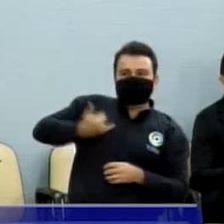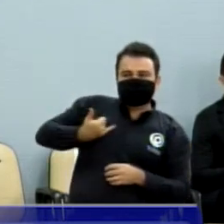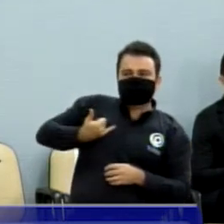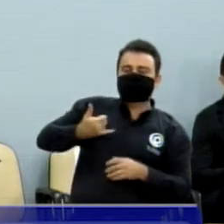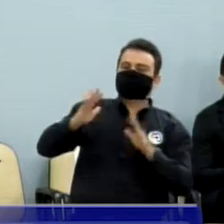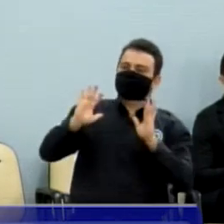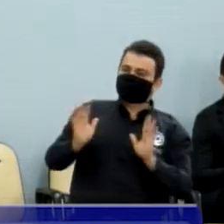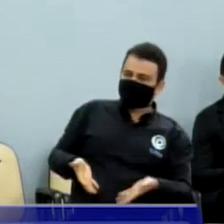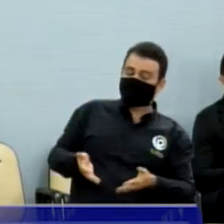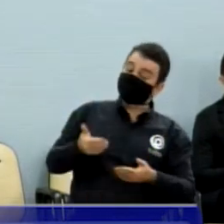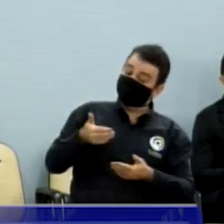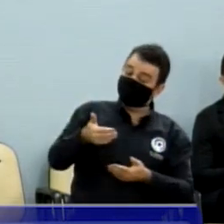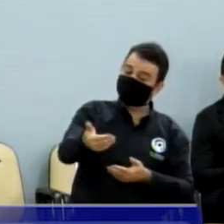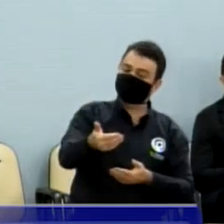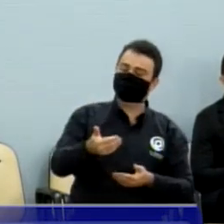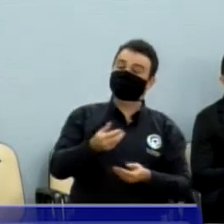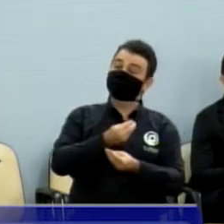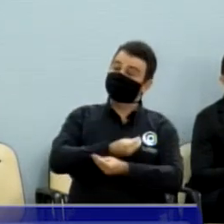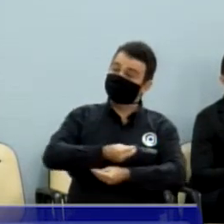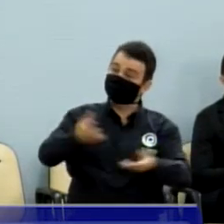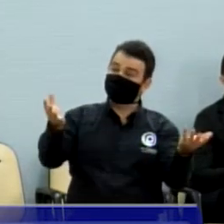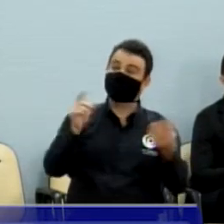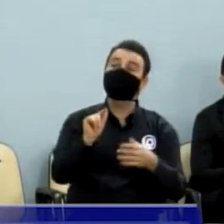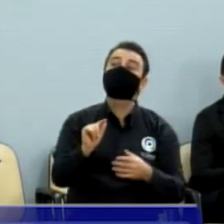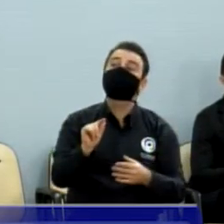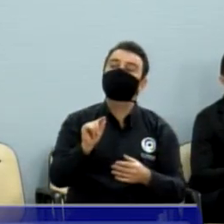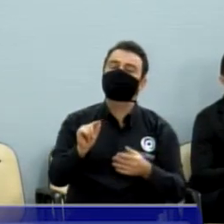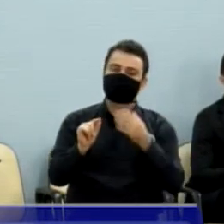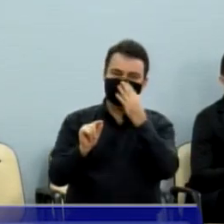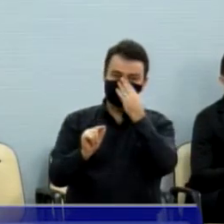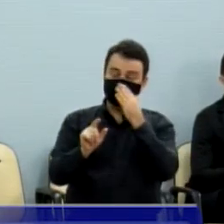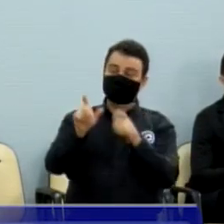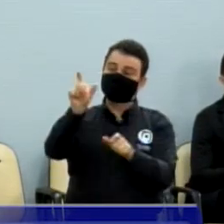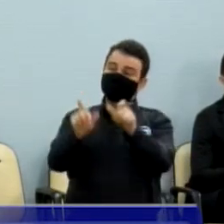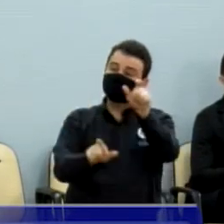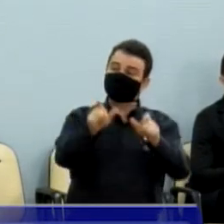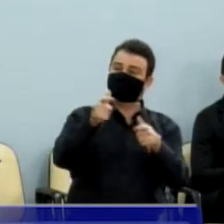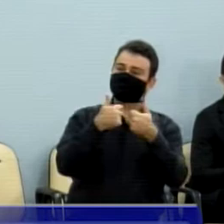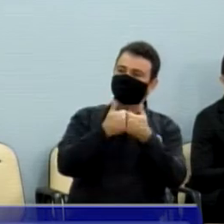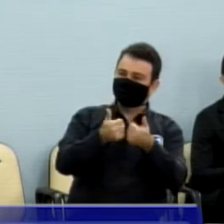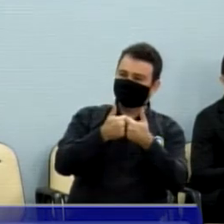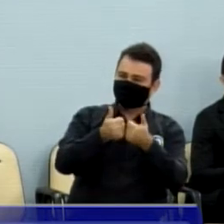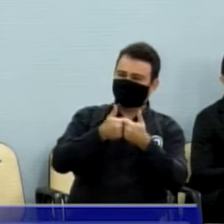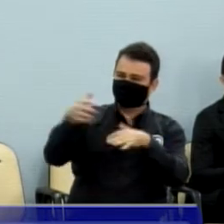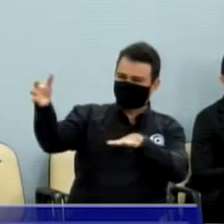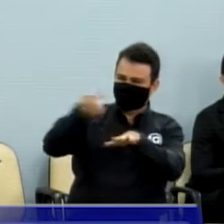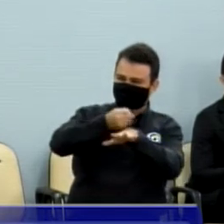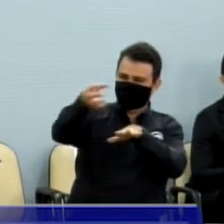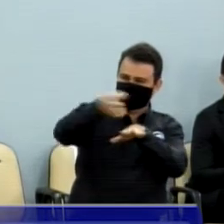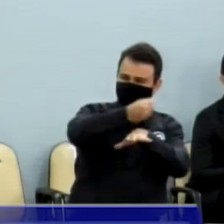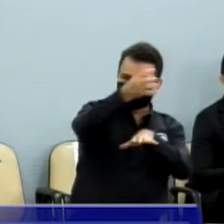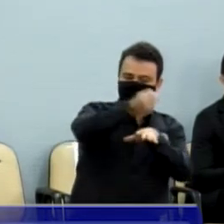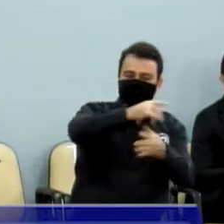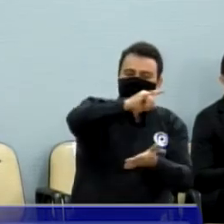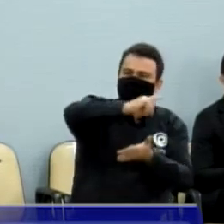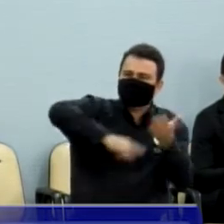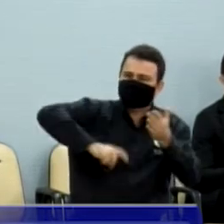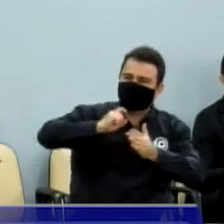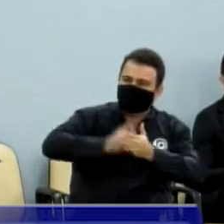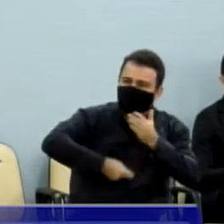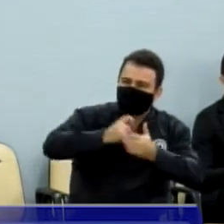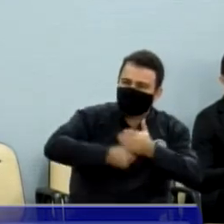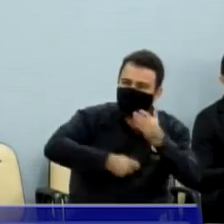direito de todos os transportadores ficarem isentos de pagar os seus alvarás, porque na pandemia eles não